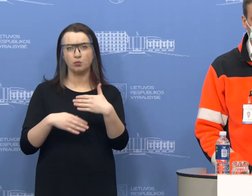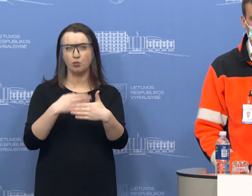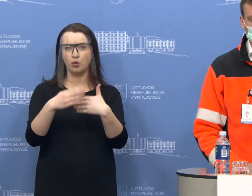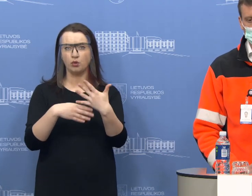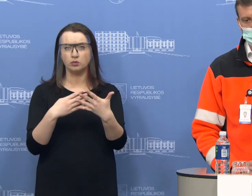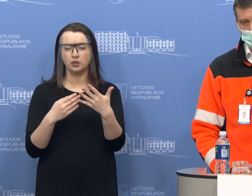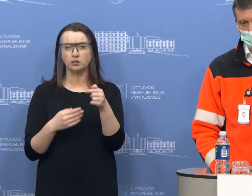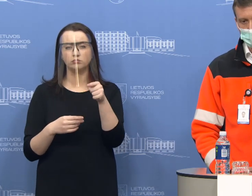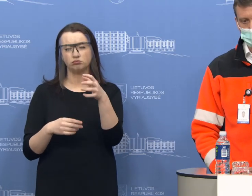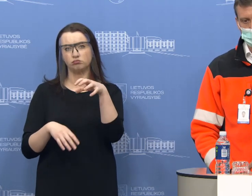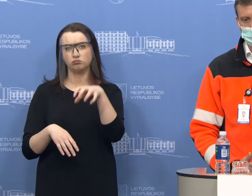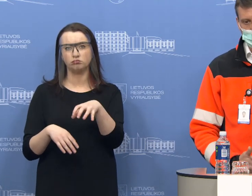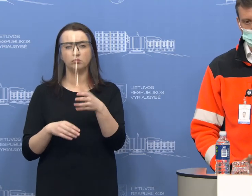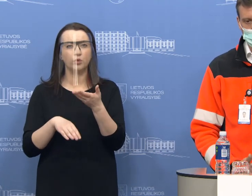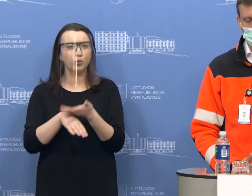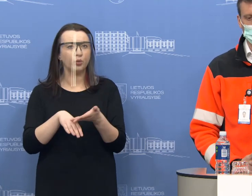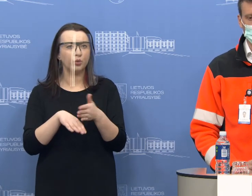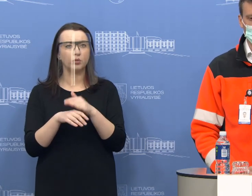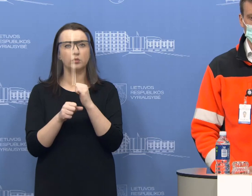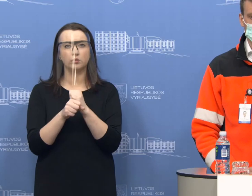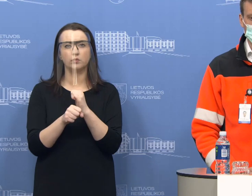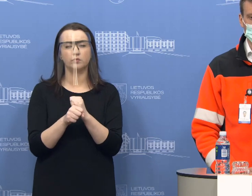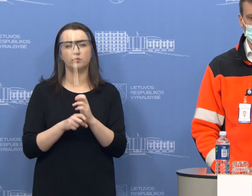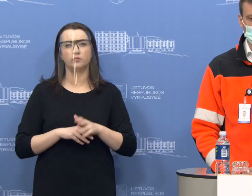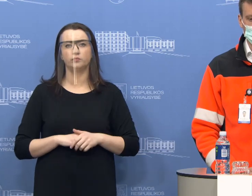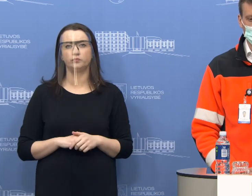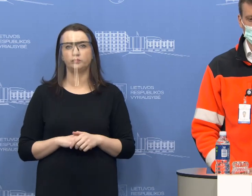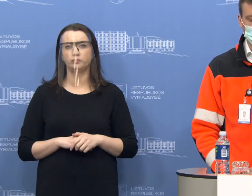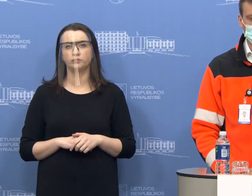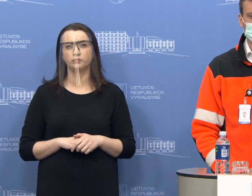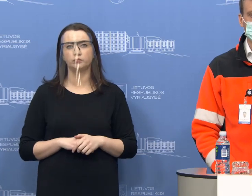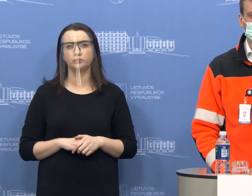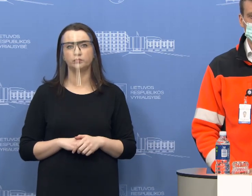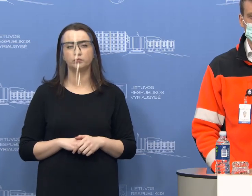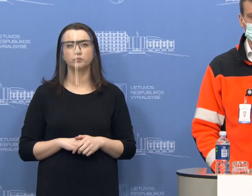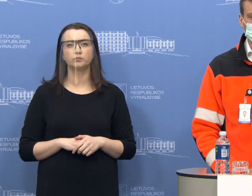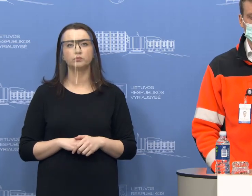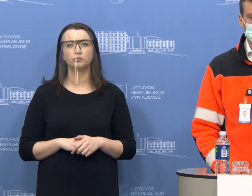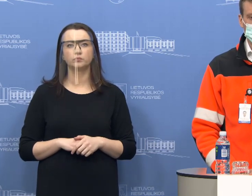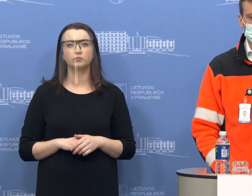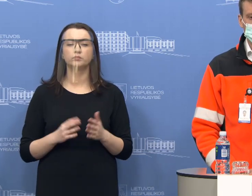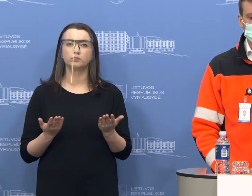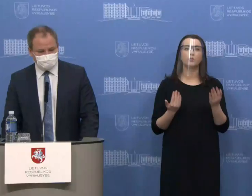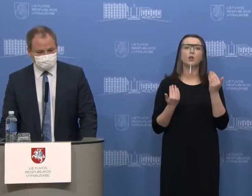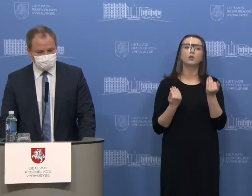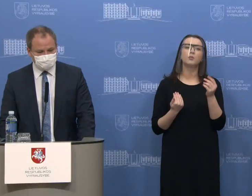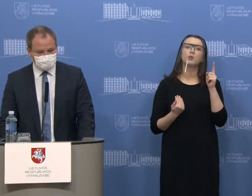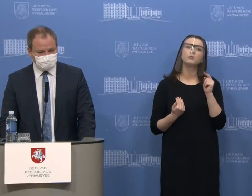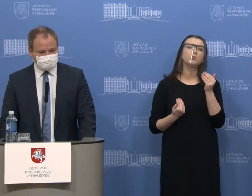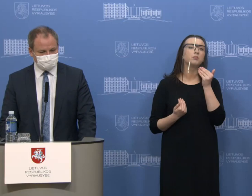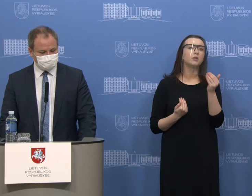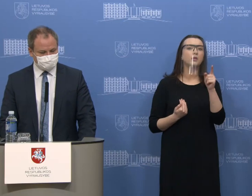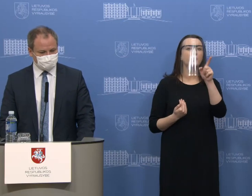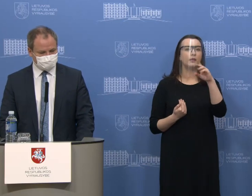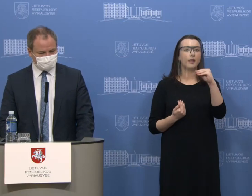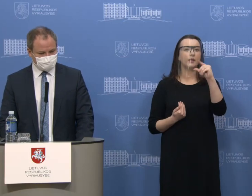mobilių punktų darboj ir tam kiekį žmonių, kurį galima priimti. Dabar klausia Delfi, Gintarė,